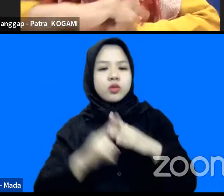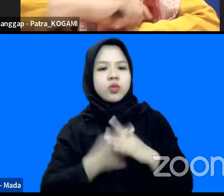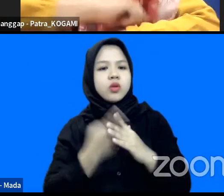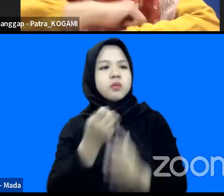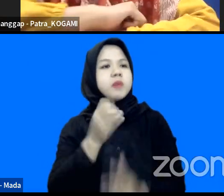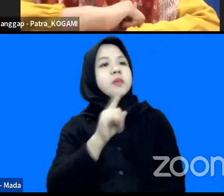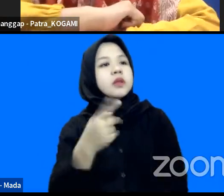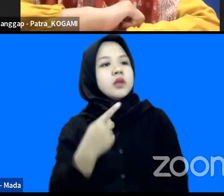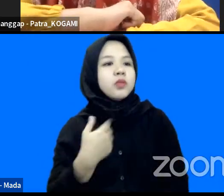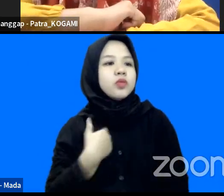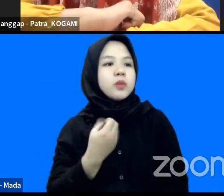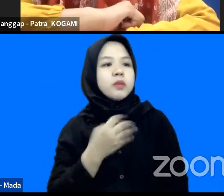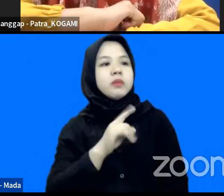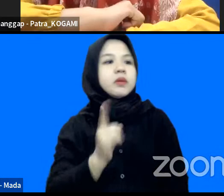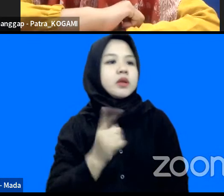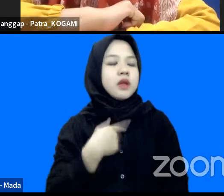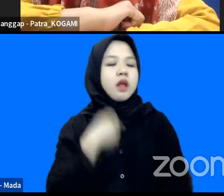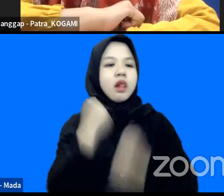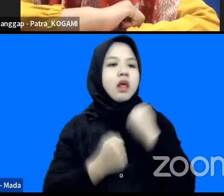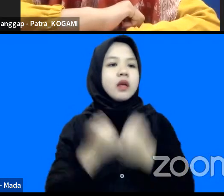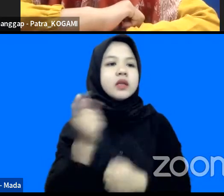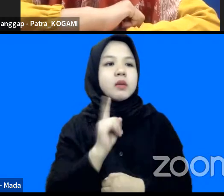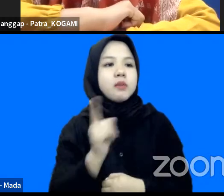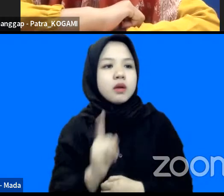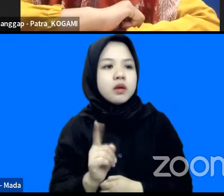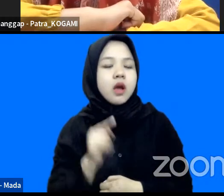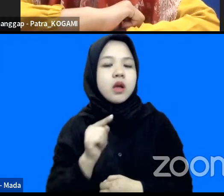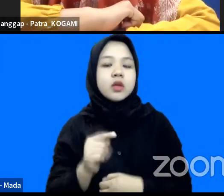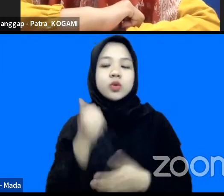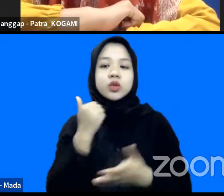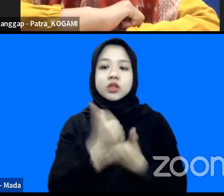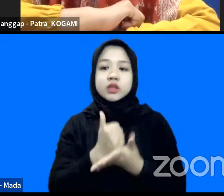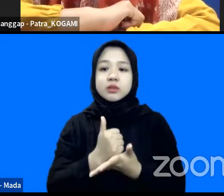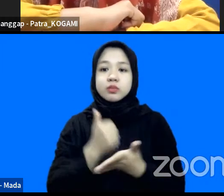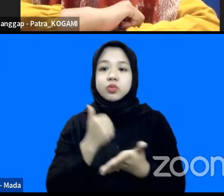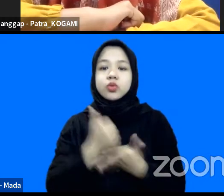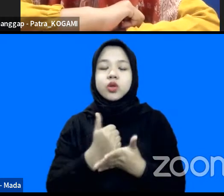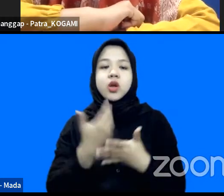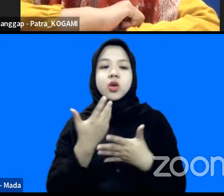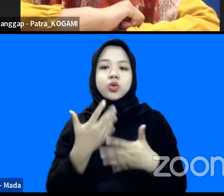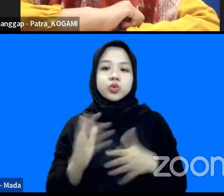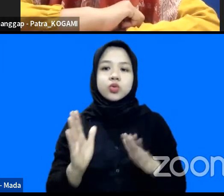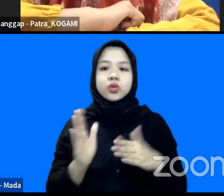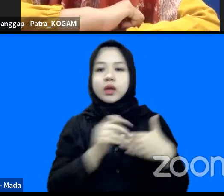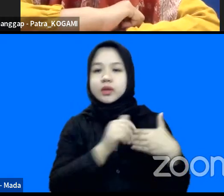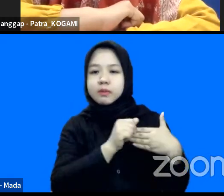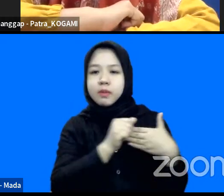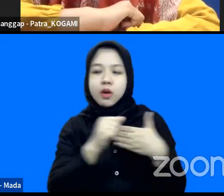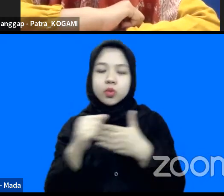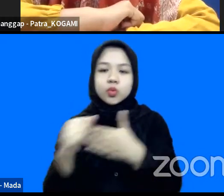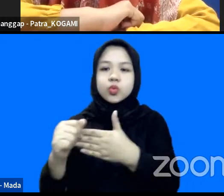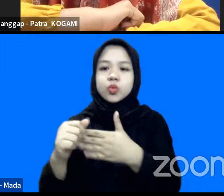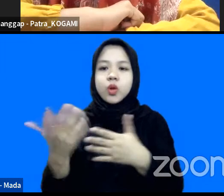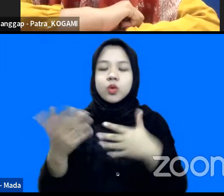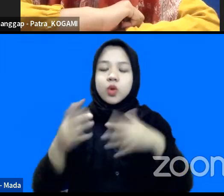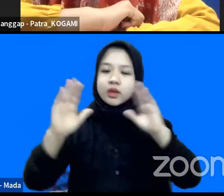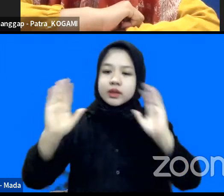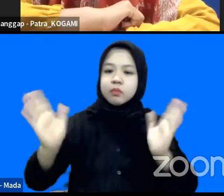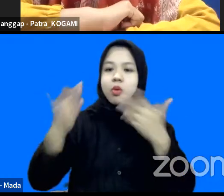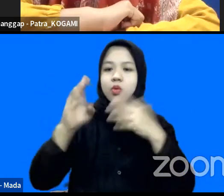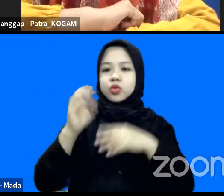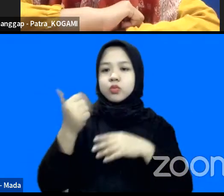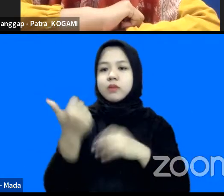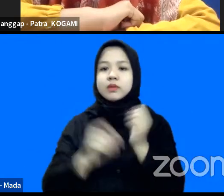yang kita punya larinya kemana dan seterusnya itu sebetulnya di drive atau di konstruk supaya bisa